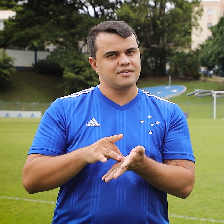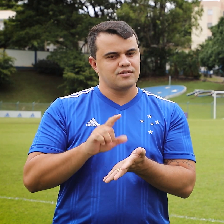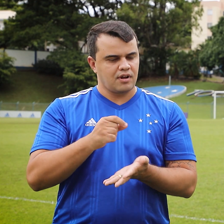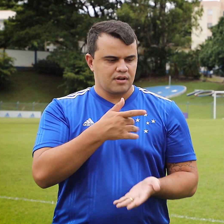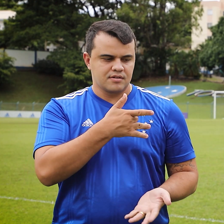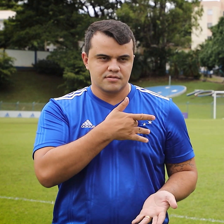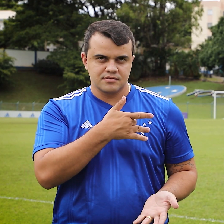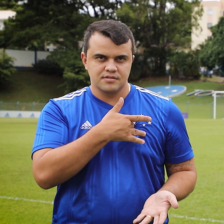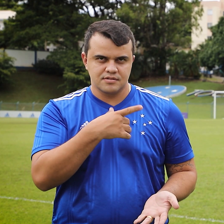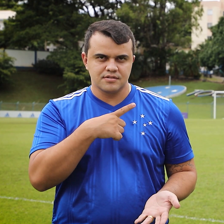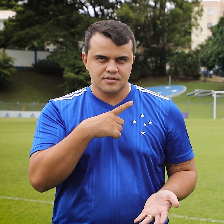Apaixonado.